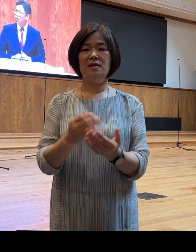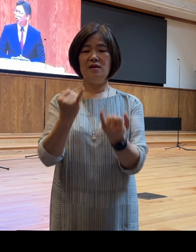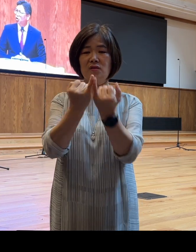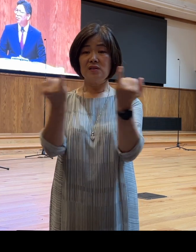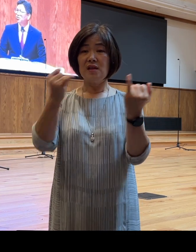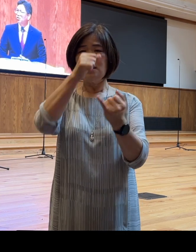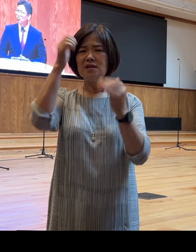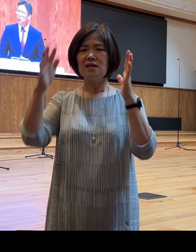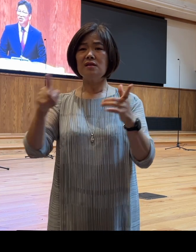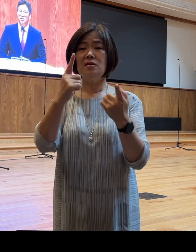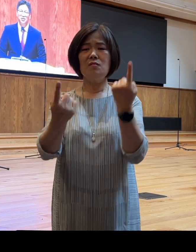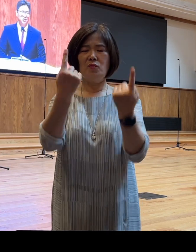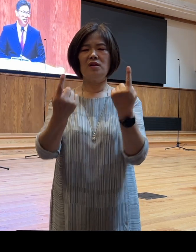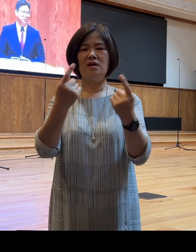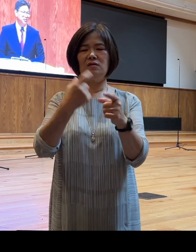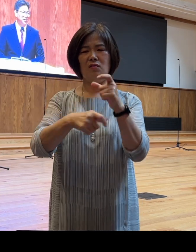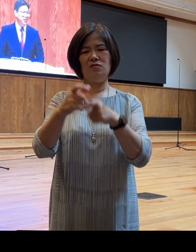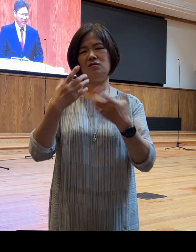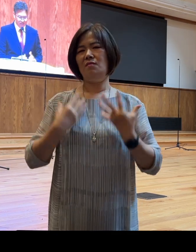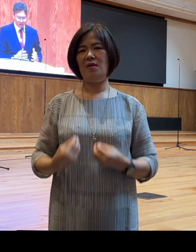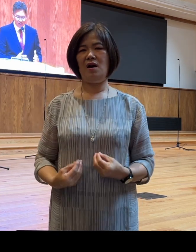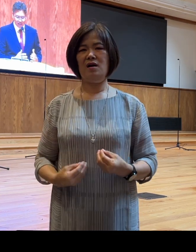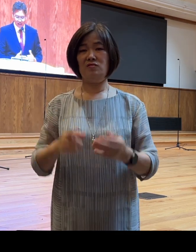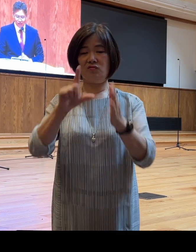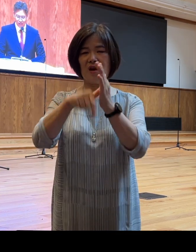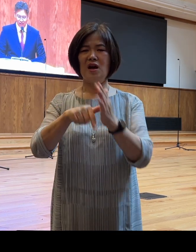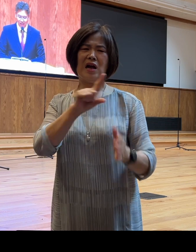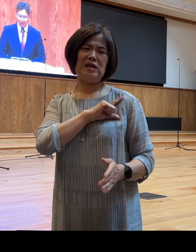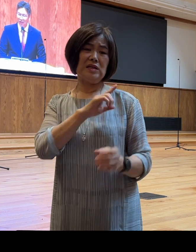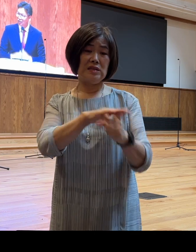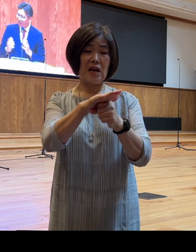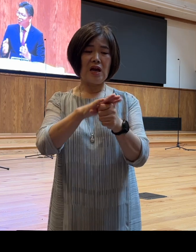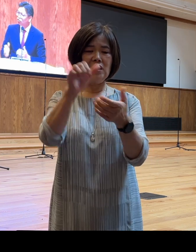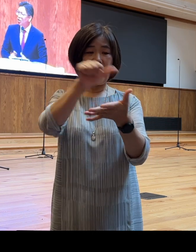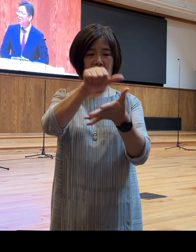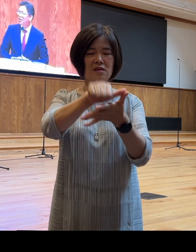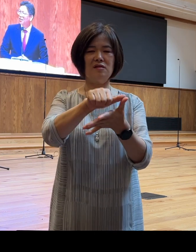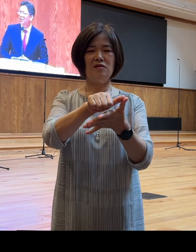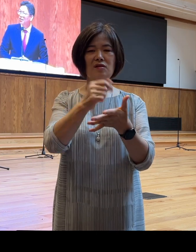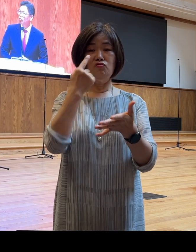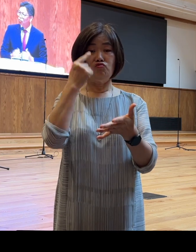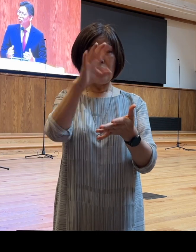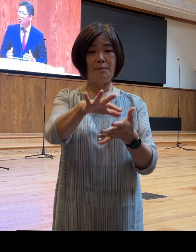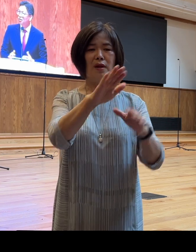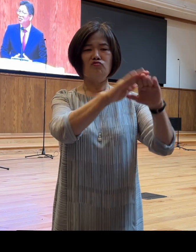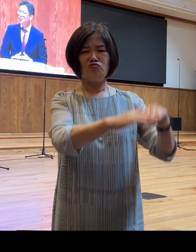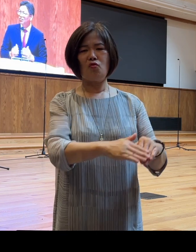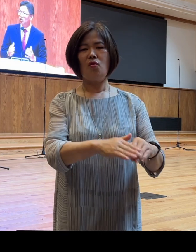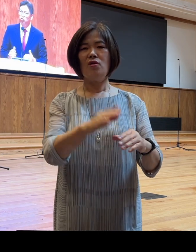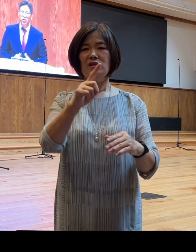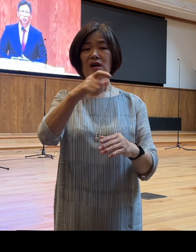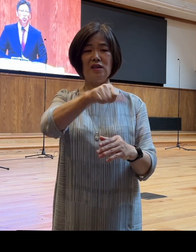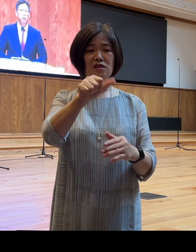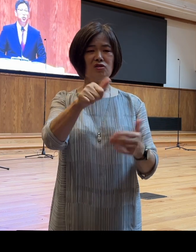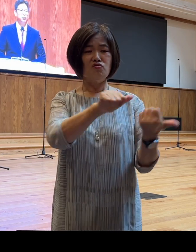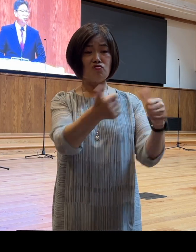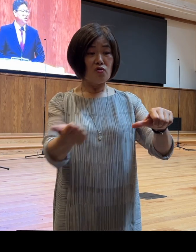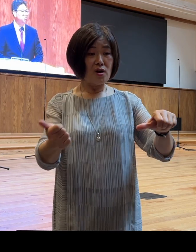절망적인 순간이 있을까요? 가장 사랑하는 아들을 그 자식을 눈앞에 두고 그 아들이 죽어가는 모습을 보는 부모의 심정이